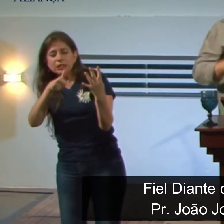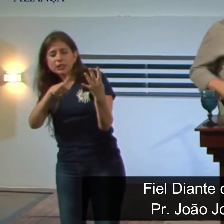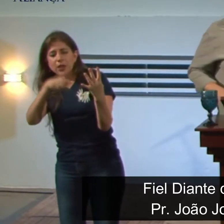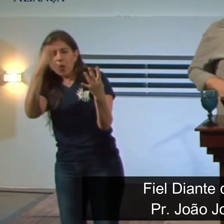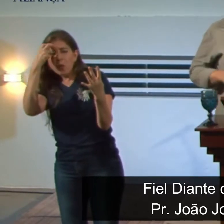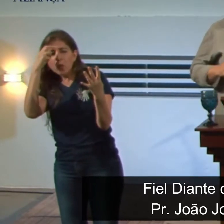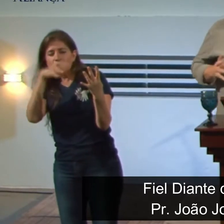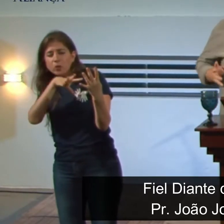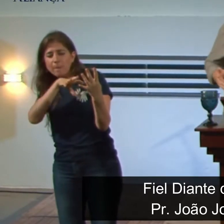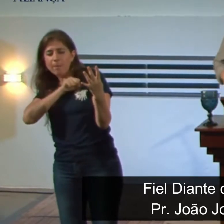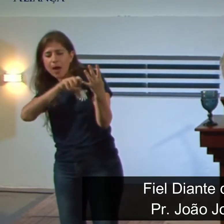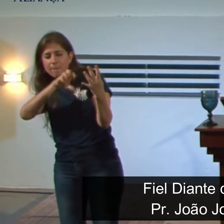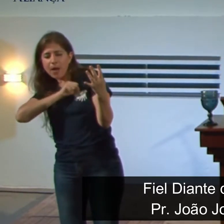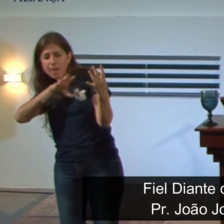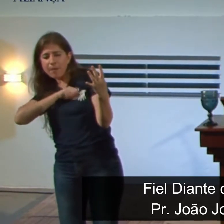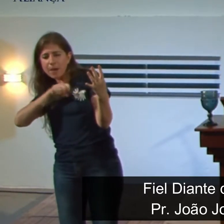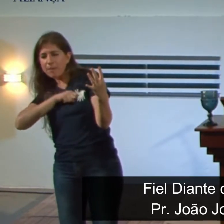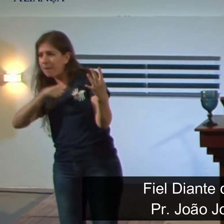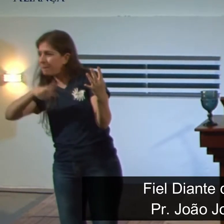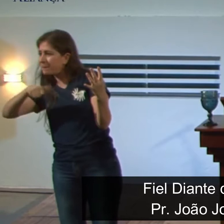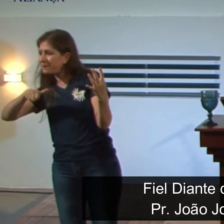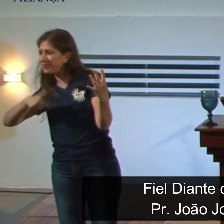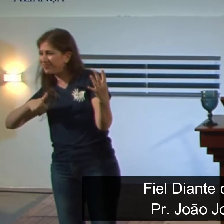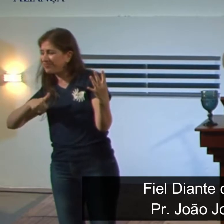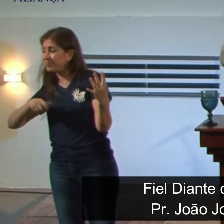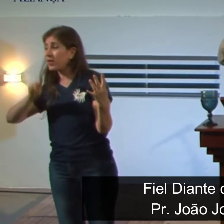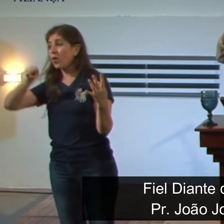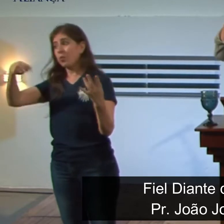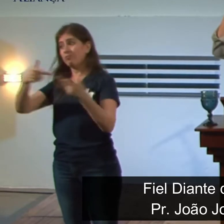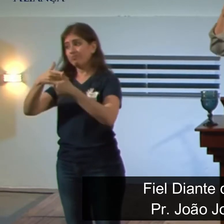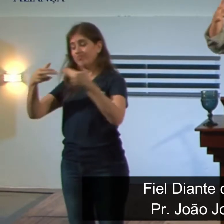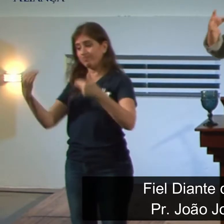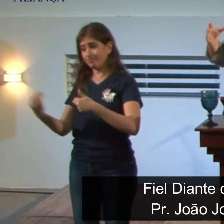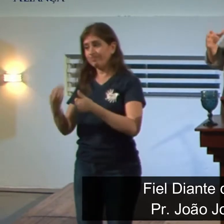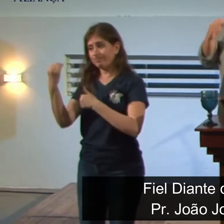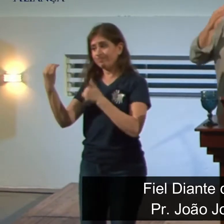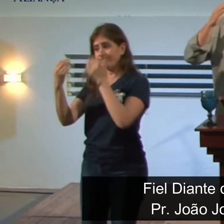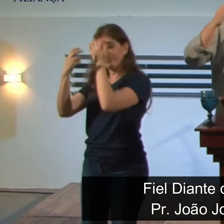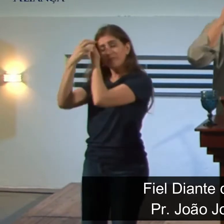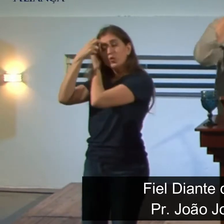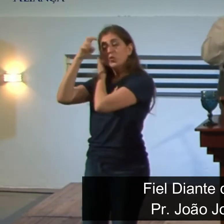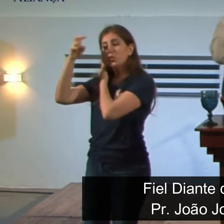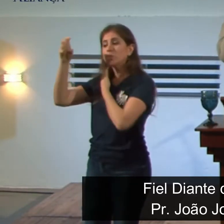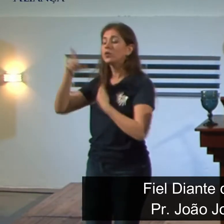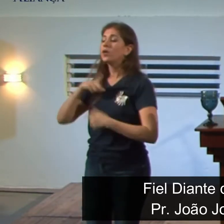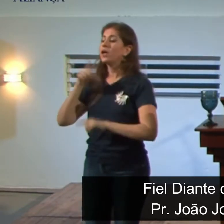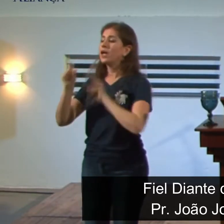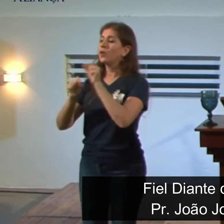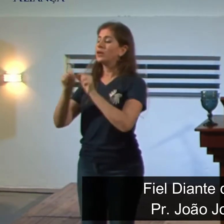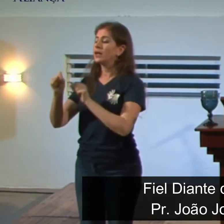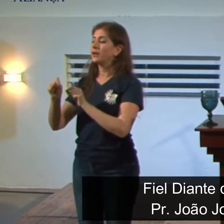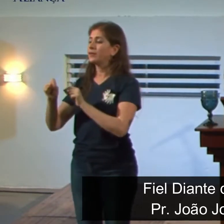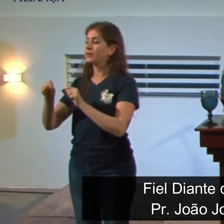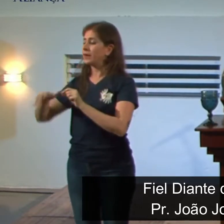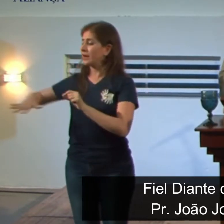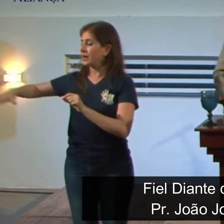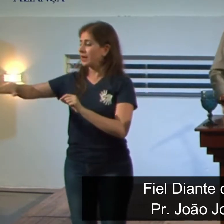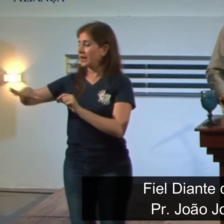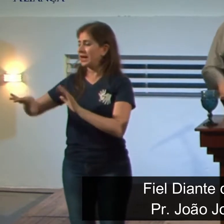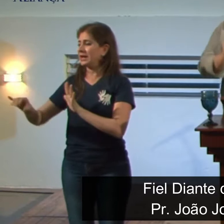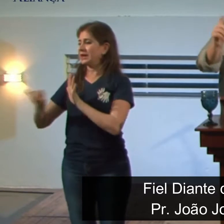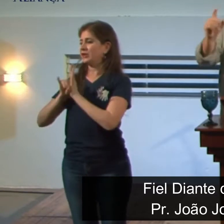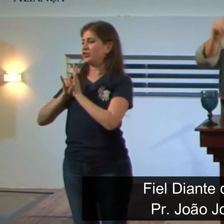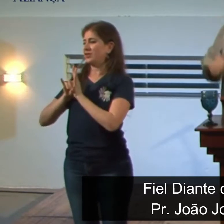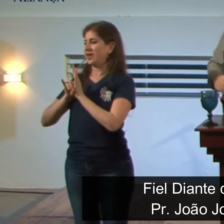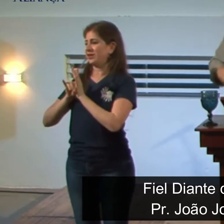Outra questão interessante nesse processo de aculturação é que essas nações, elas tinham a identidade como alvo.